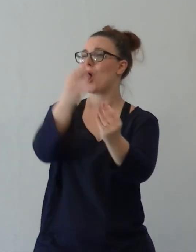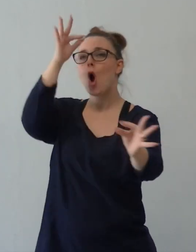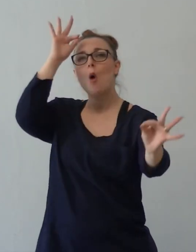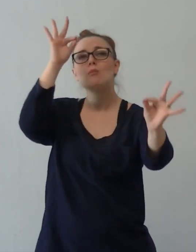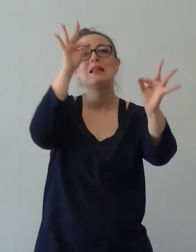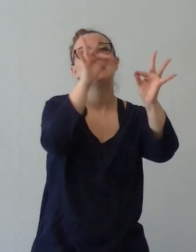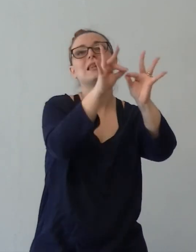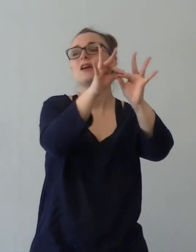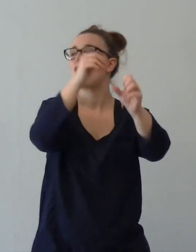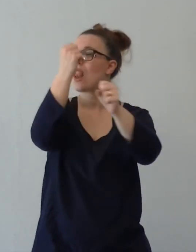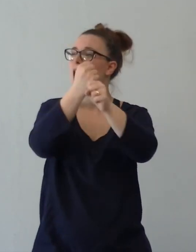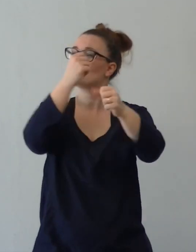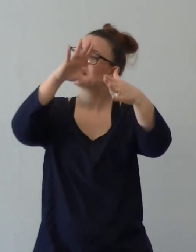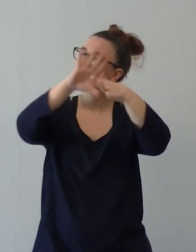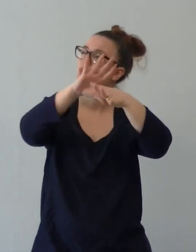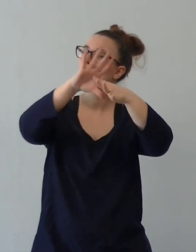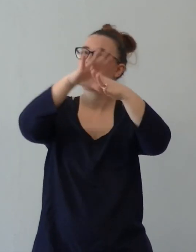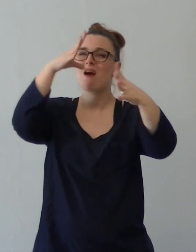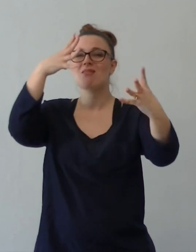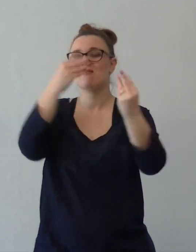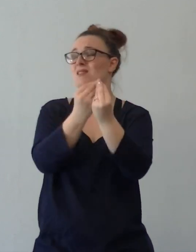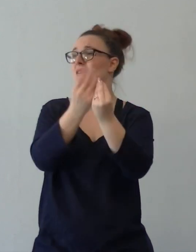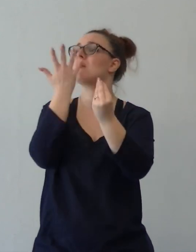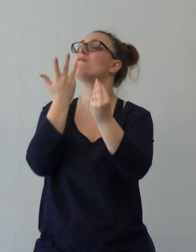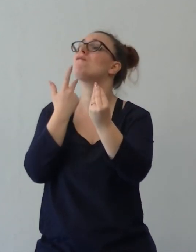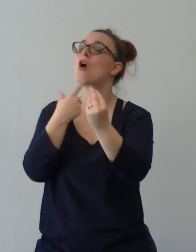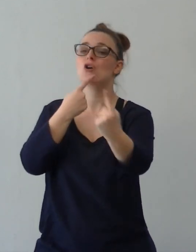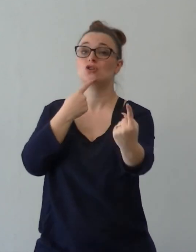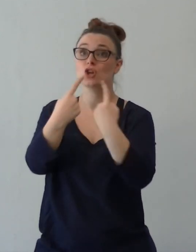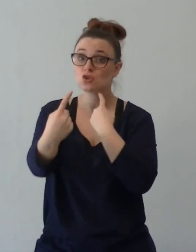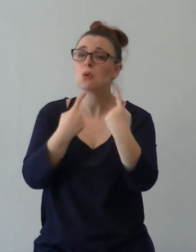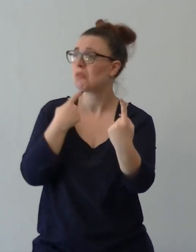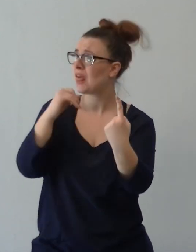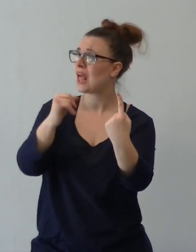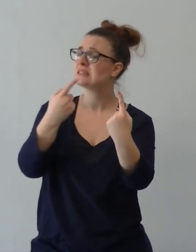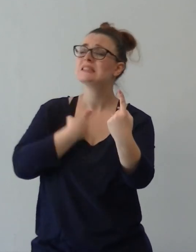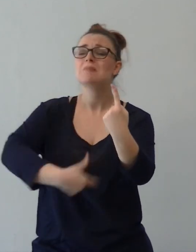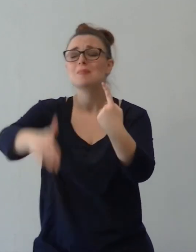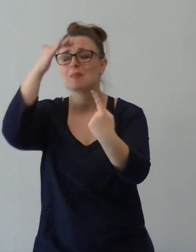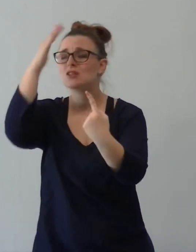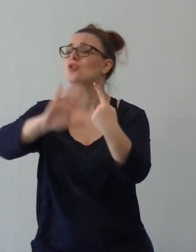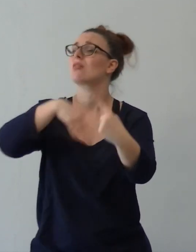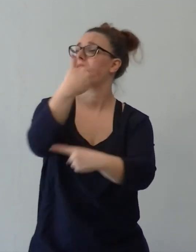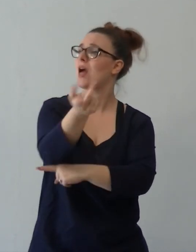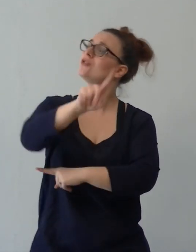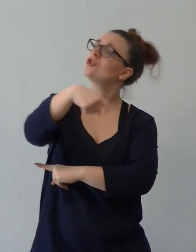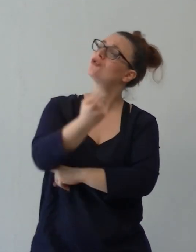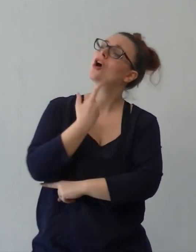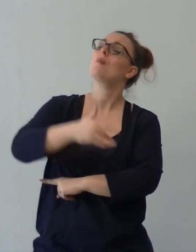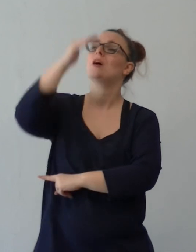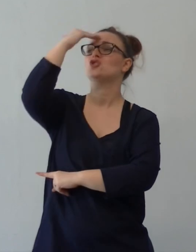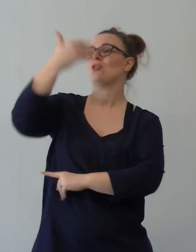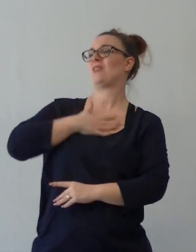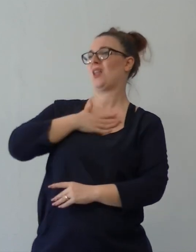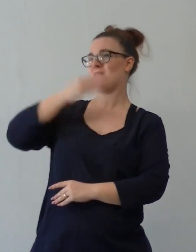ascoltare gli altri e a discutere ascoltandoli piuttosto che ascoltare me stesso. Per tutto questo io ti prego,